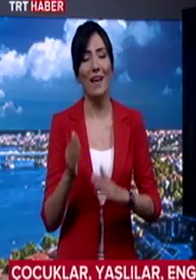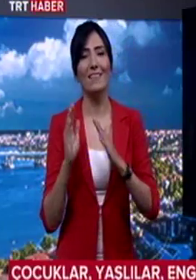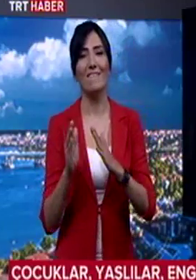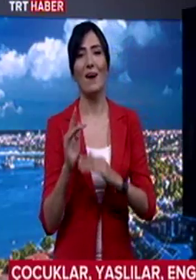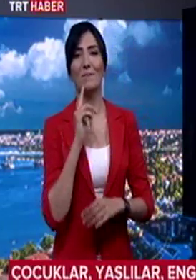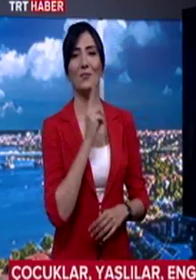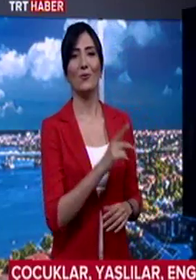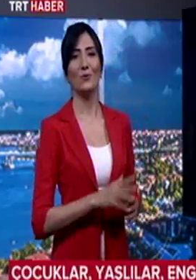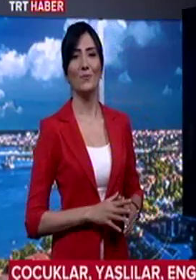ediyor.